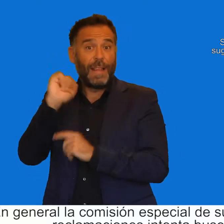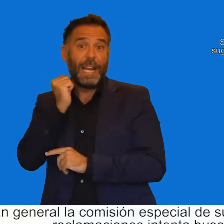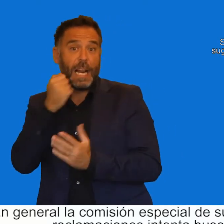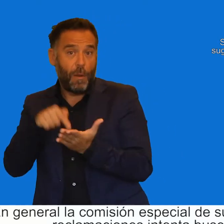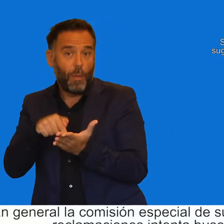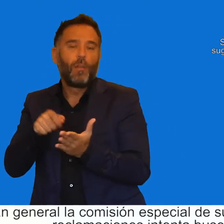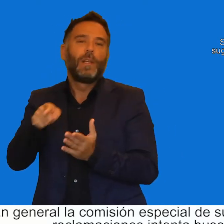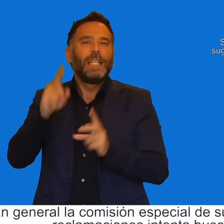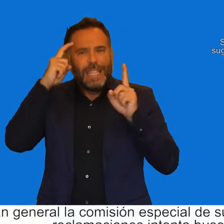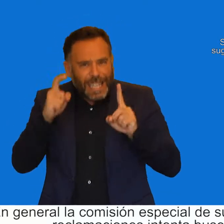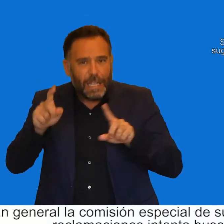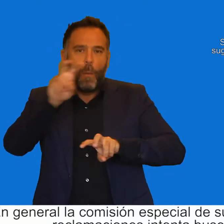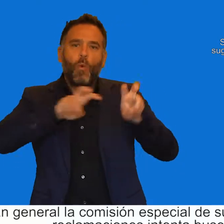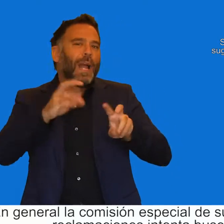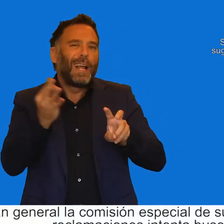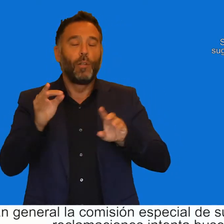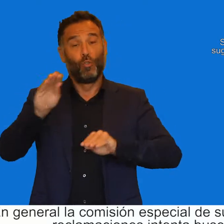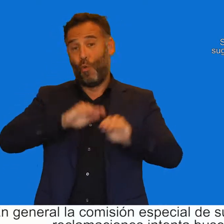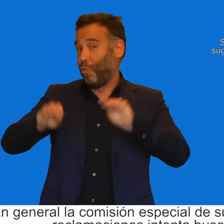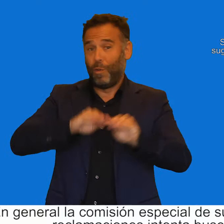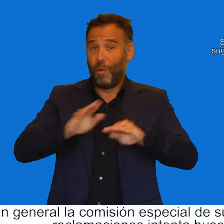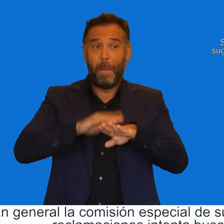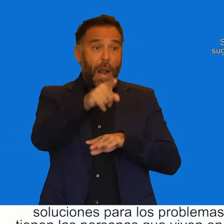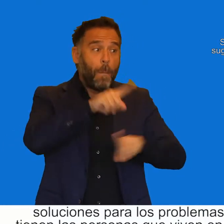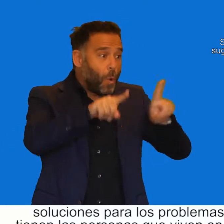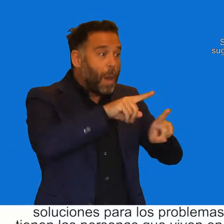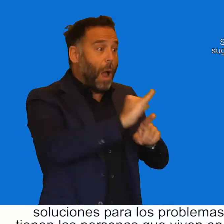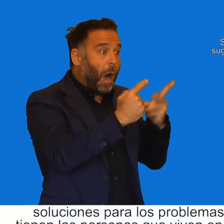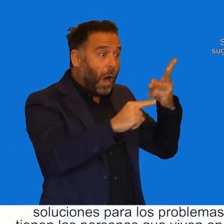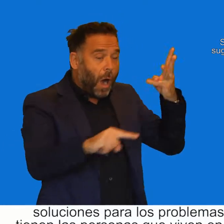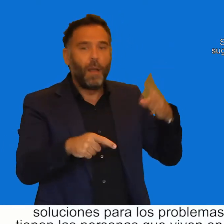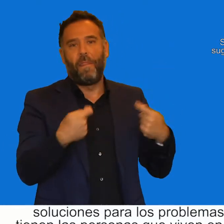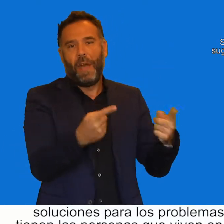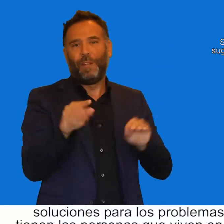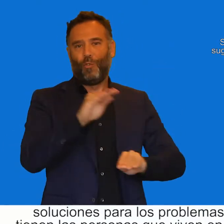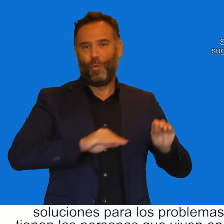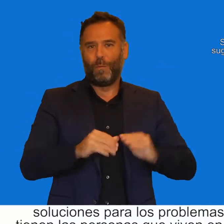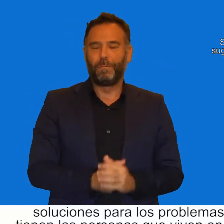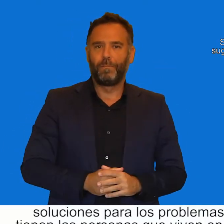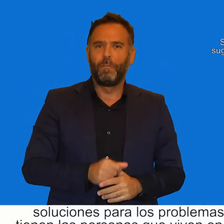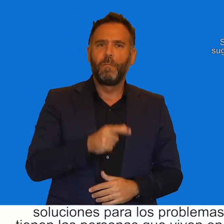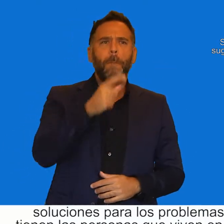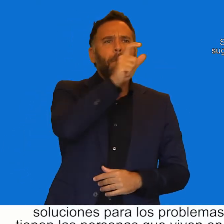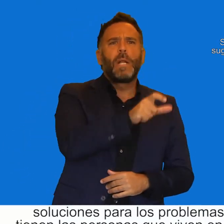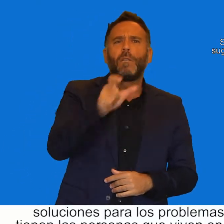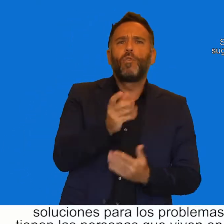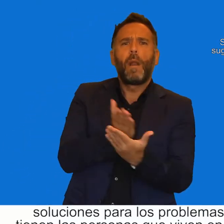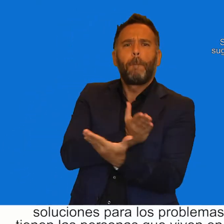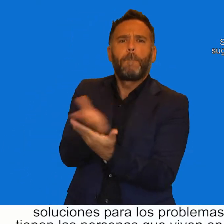la Comisión Especial de Sugerencias y Reclamaciones intenta buscar soluciones para los problemas que tienen las personas que viven en Málaga.